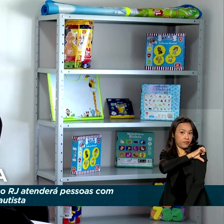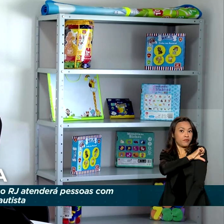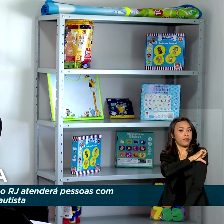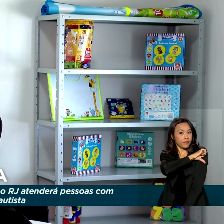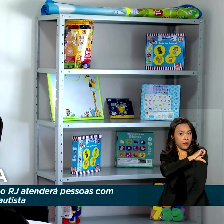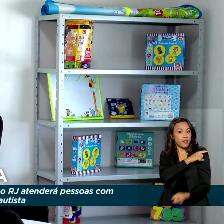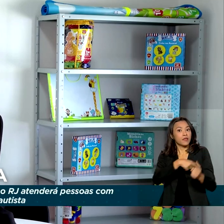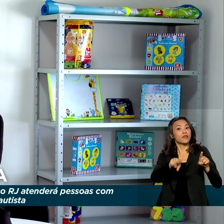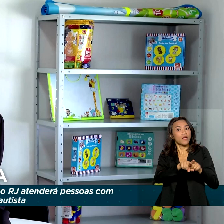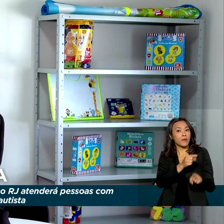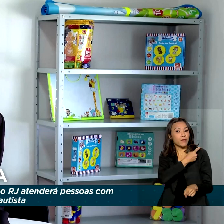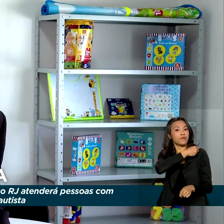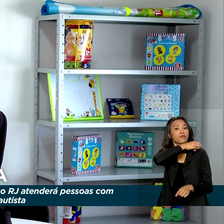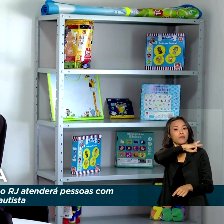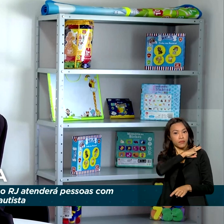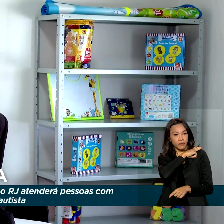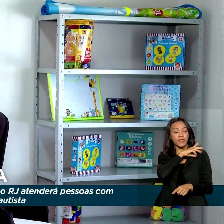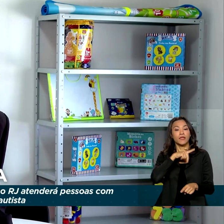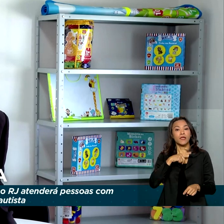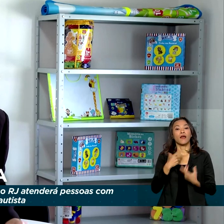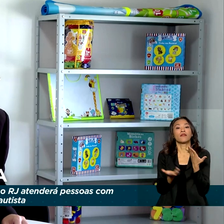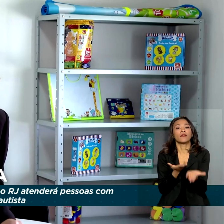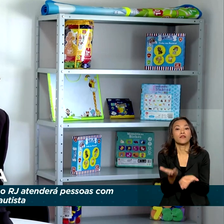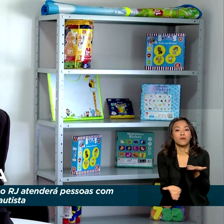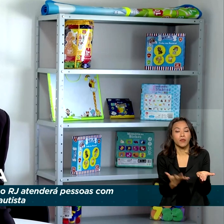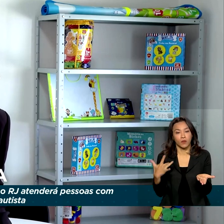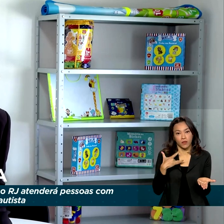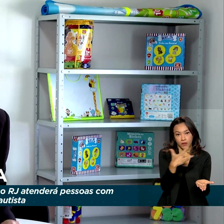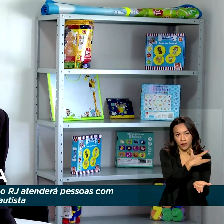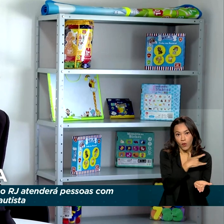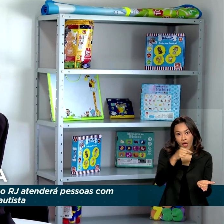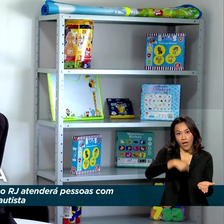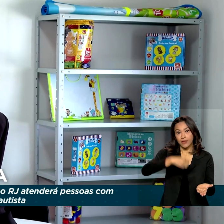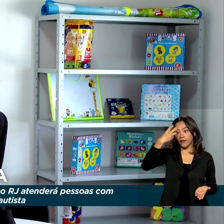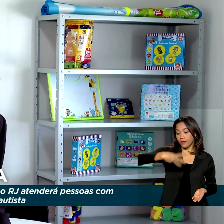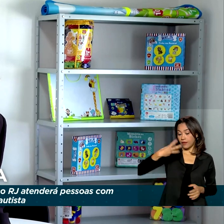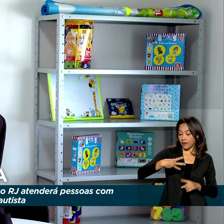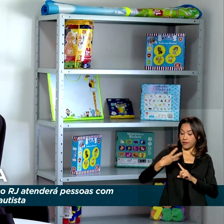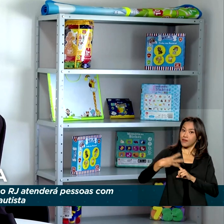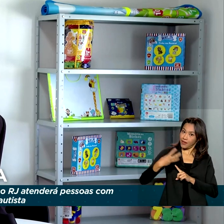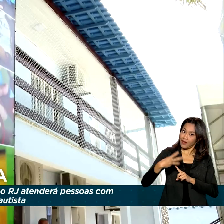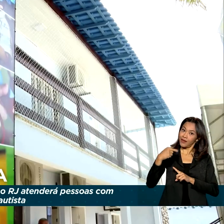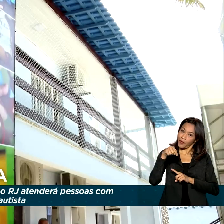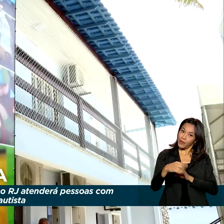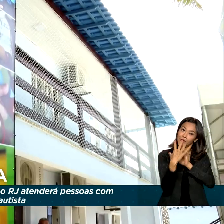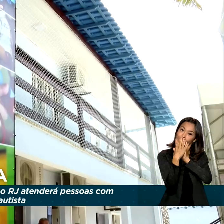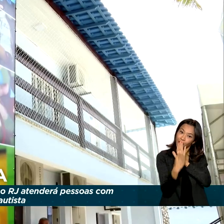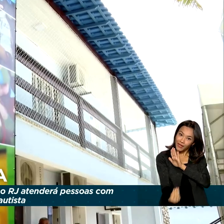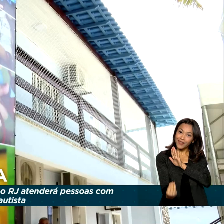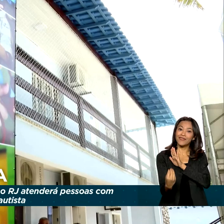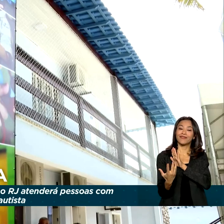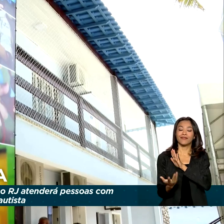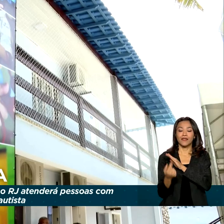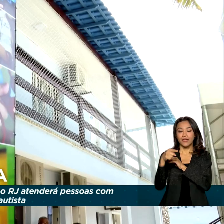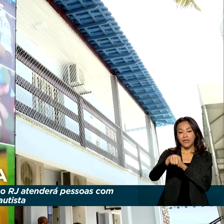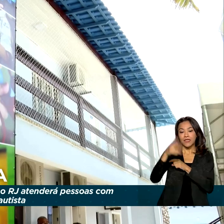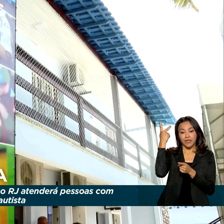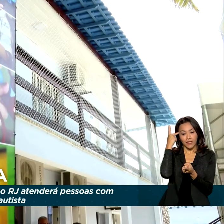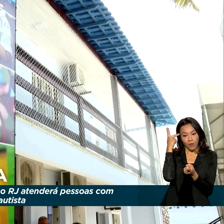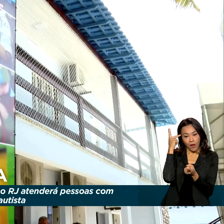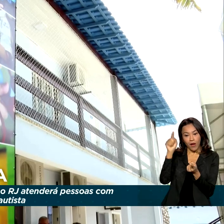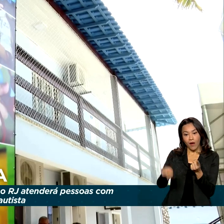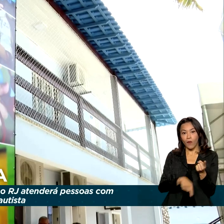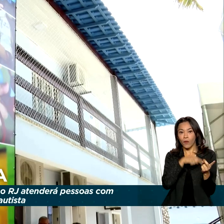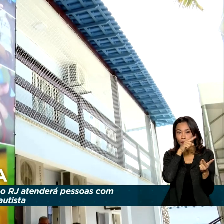também oferece atendimento na área de saúde. Essa é a terceira unidade do país com esse modelo. Santos, em São Paulo, e